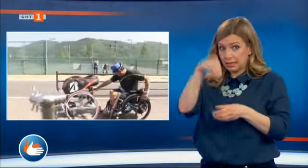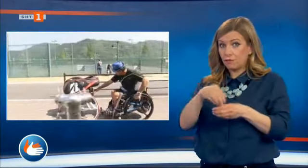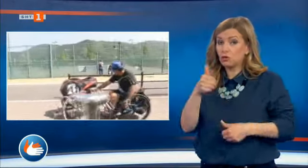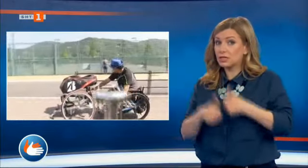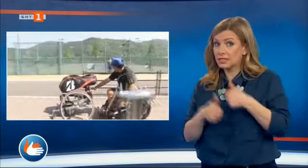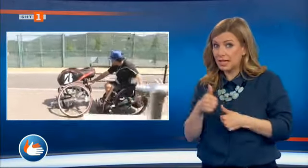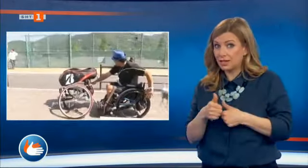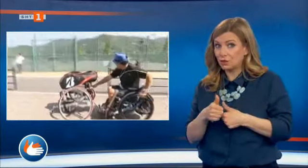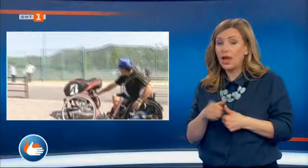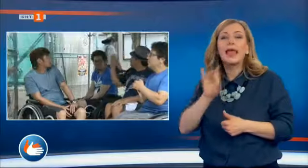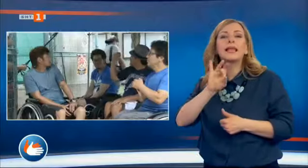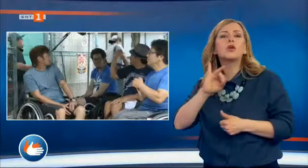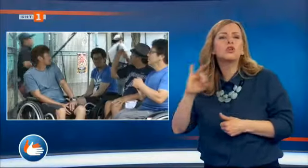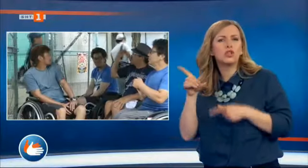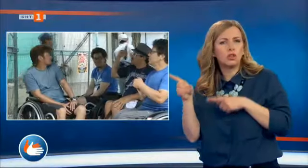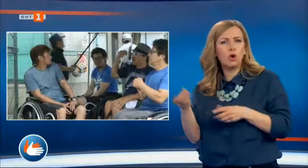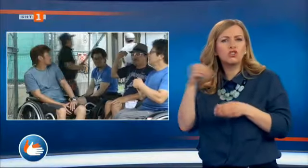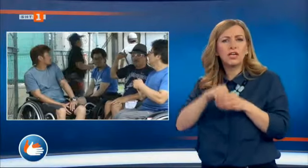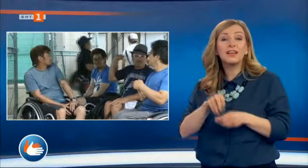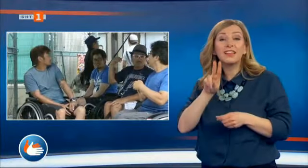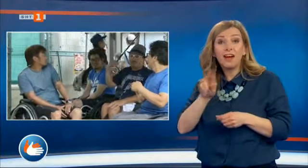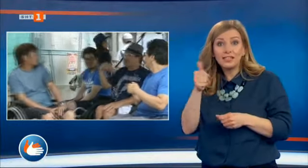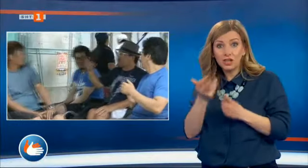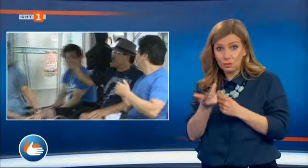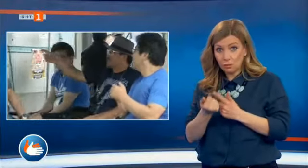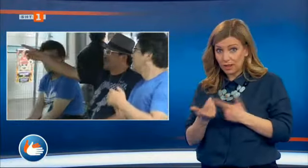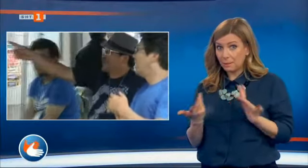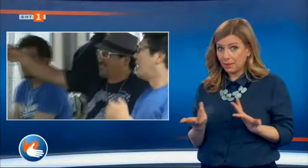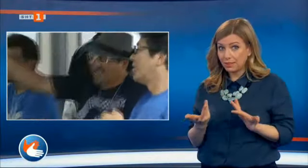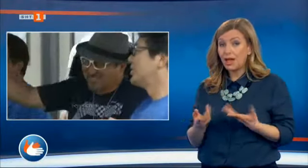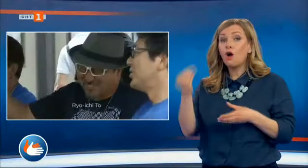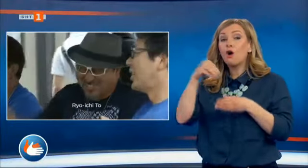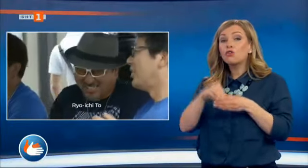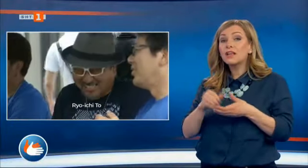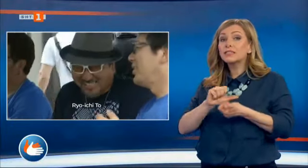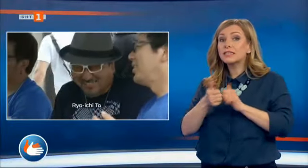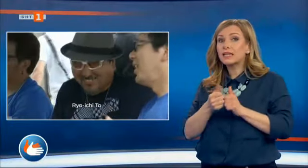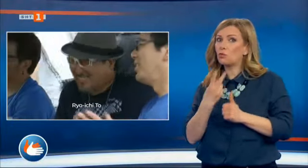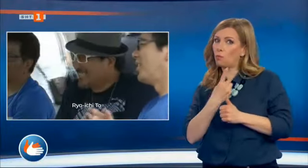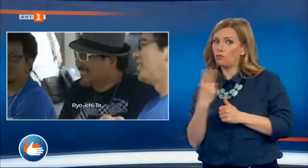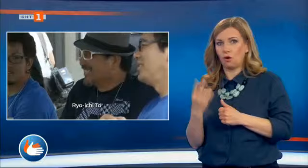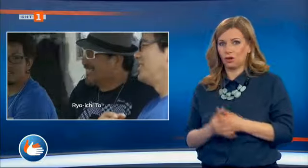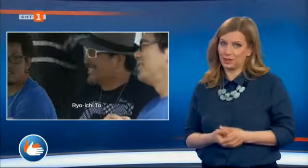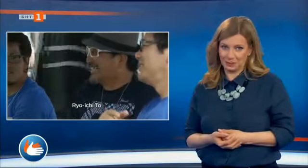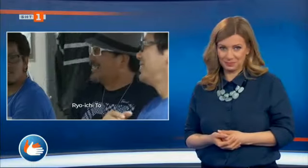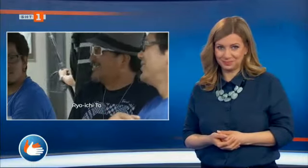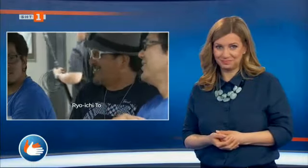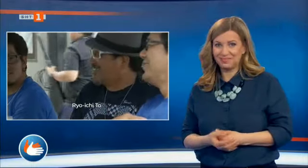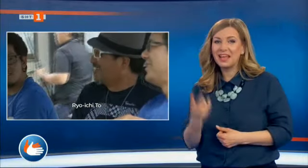Рио и Чито ще участва за 26-ти път. Участва в състезанието по двойки. Двата крака на